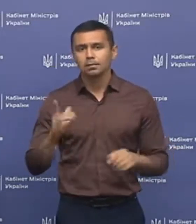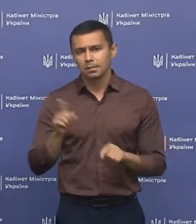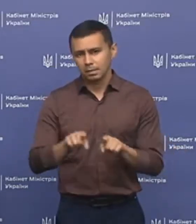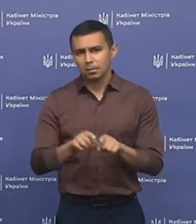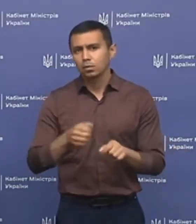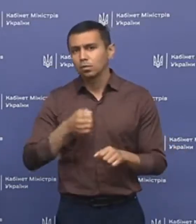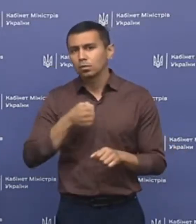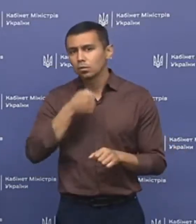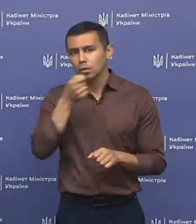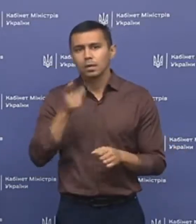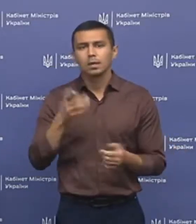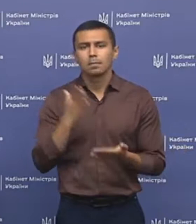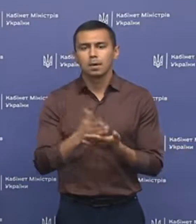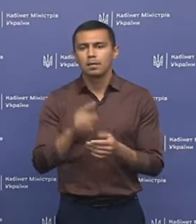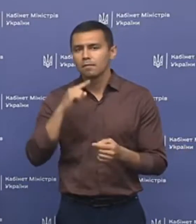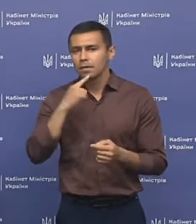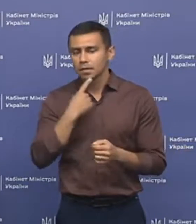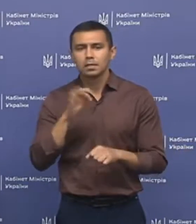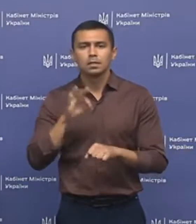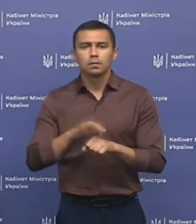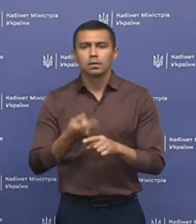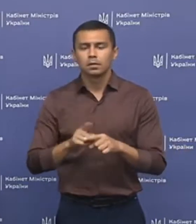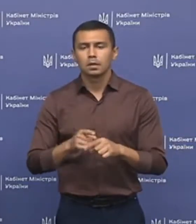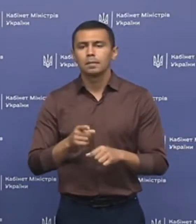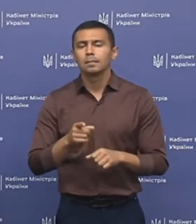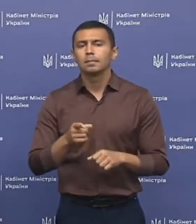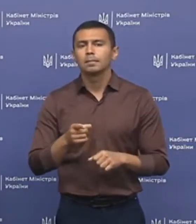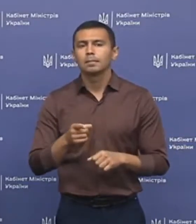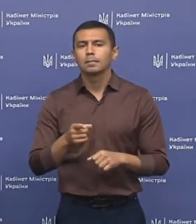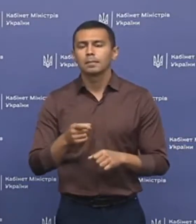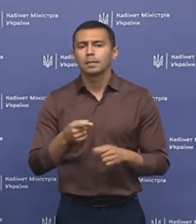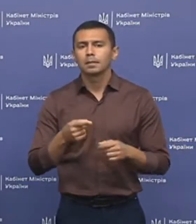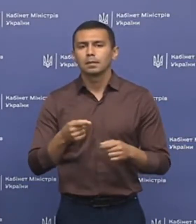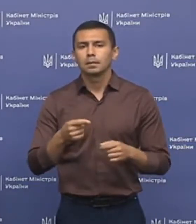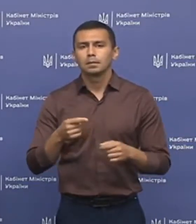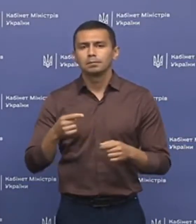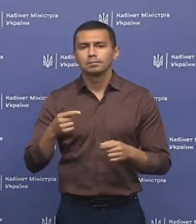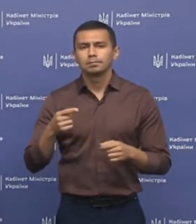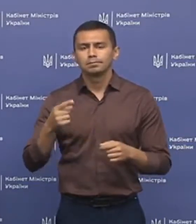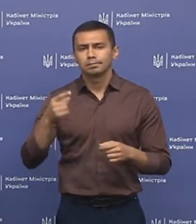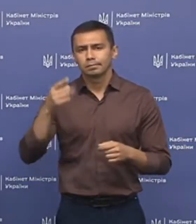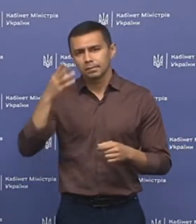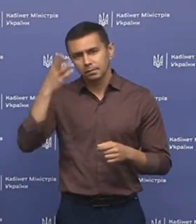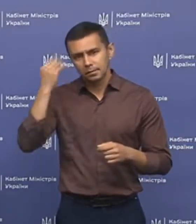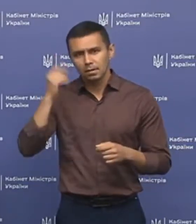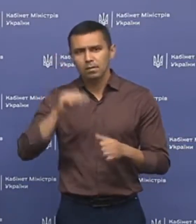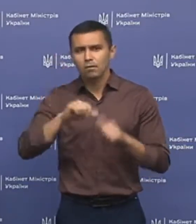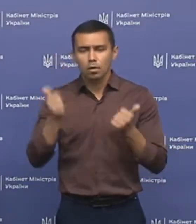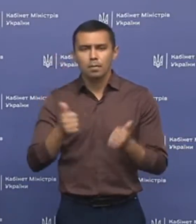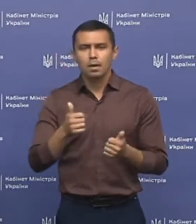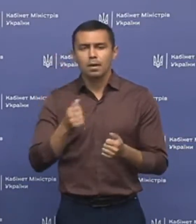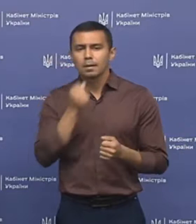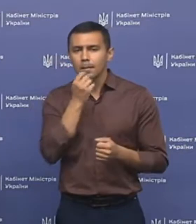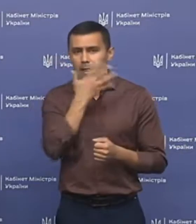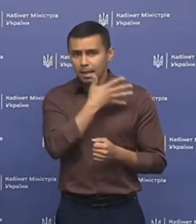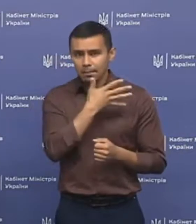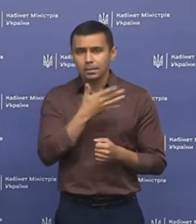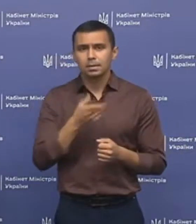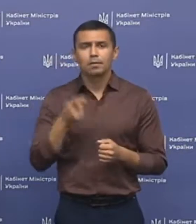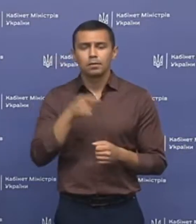дорослих, які мають важкі захворювання, це тобто різний склероз та важкі форми епілепсії,